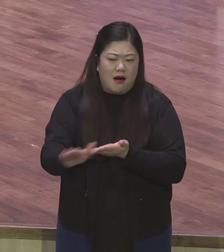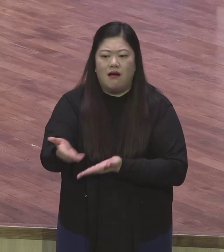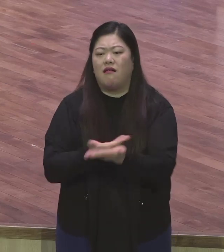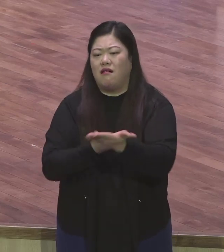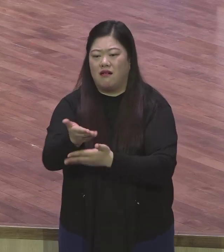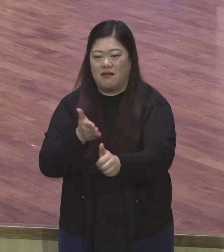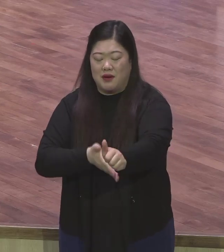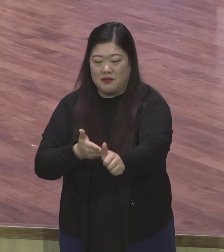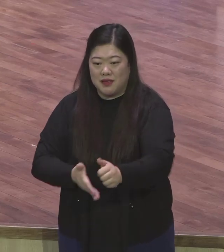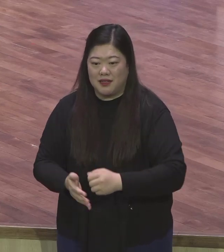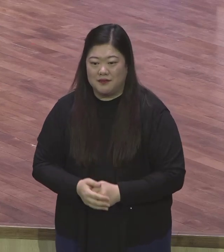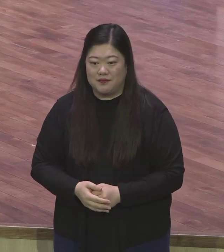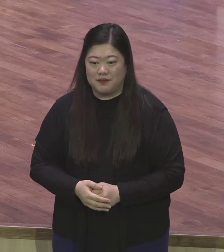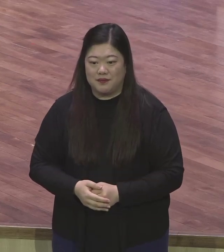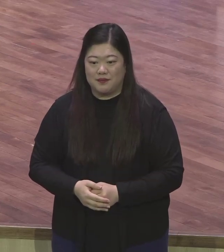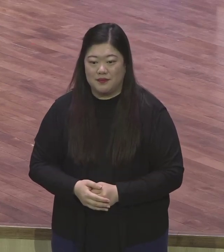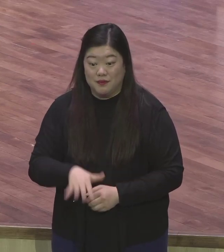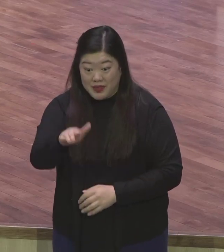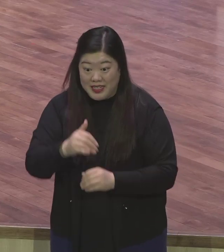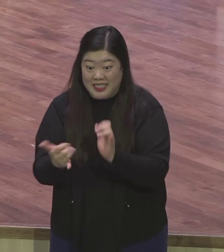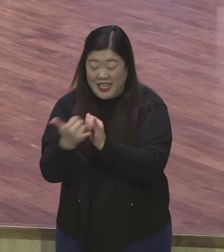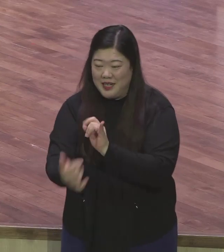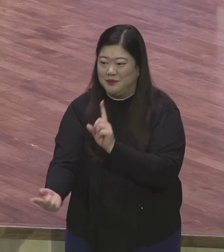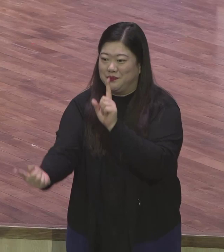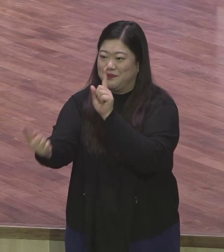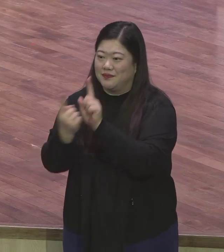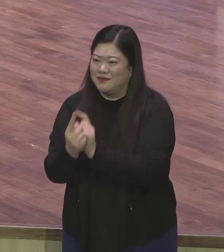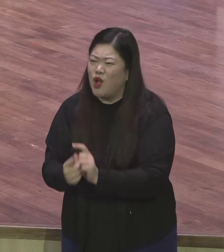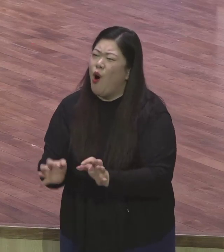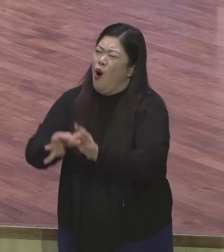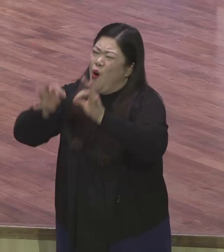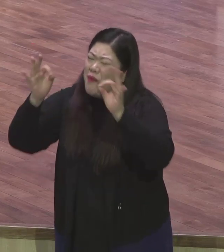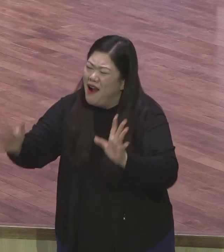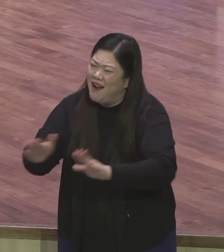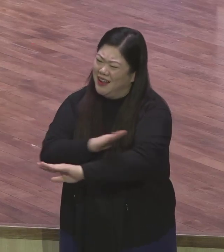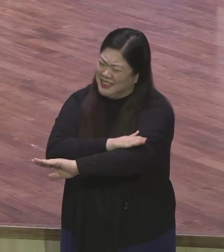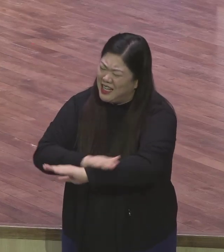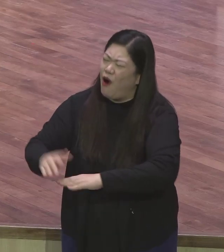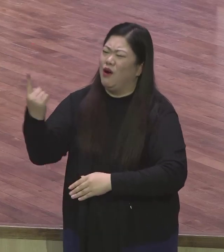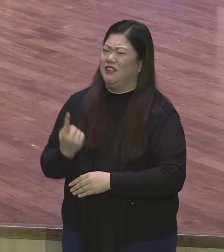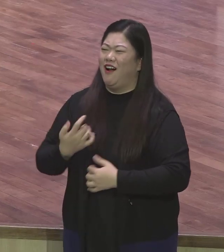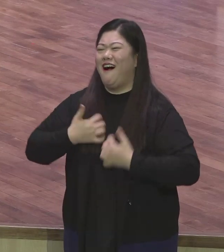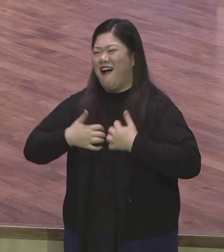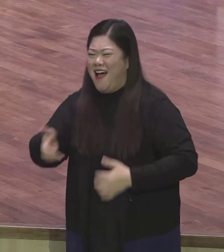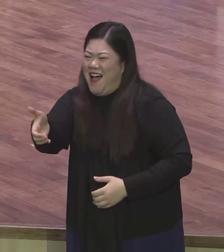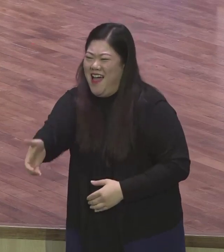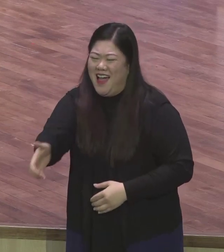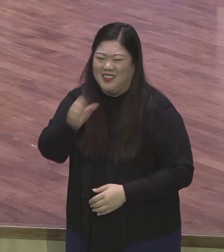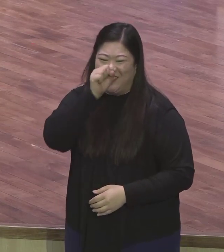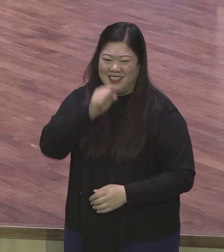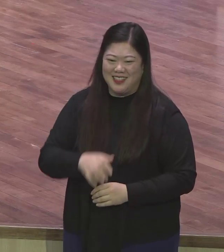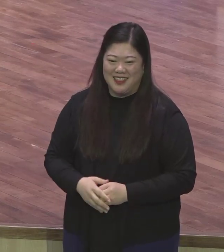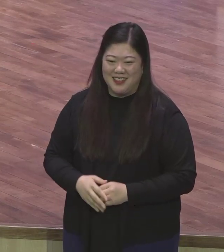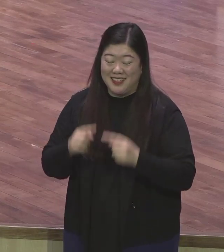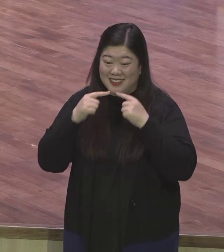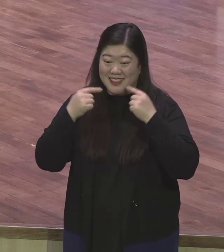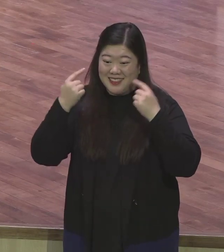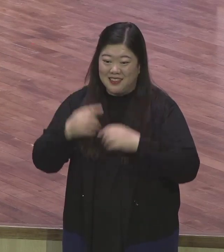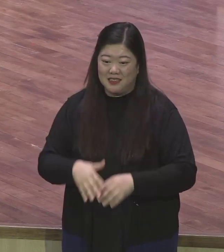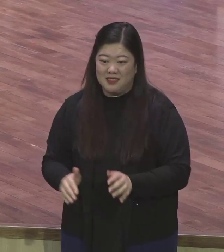만나고 싶고 반가워하고 반갑습니다 이래 돼야 돼요 이래 돼 지나가면 썰렁하면 안 돼